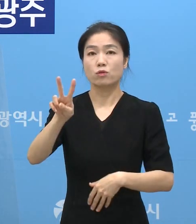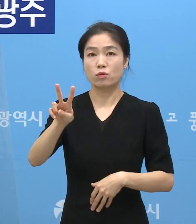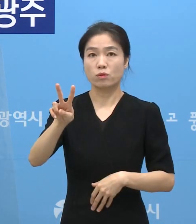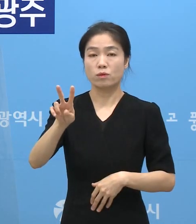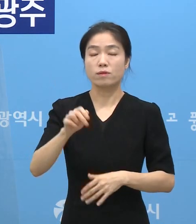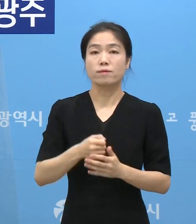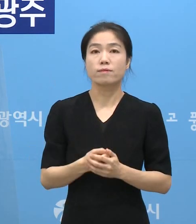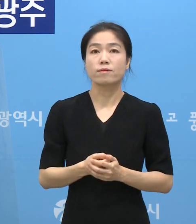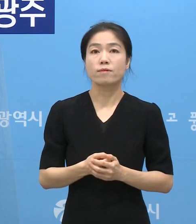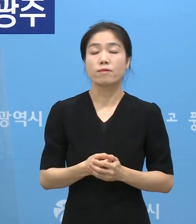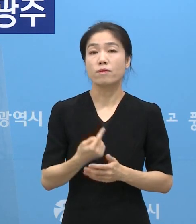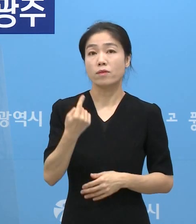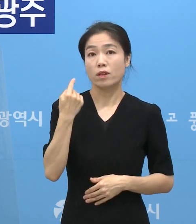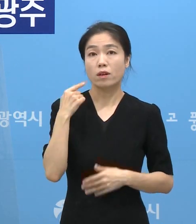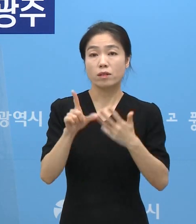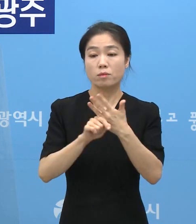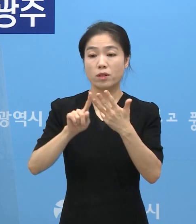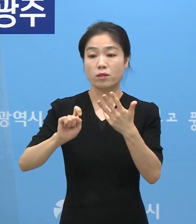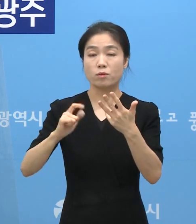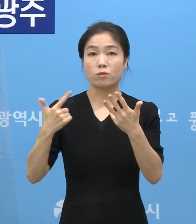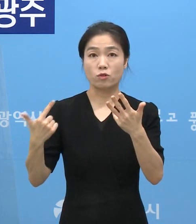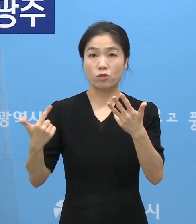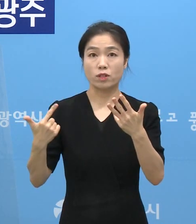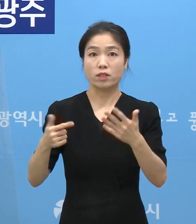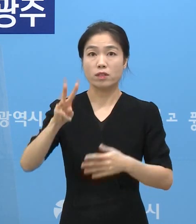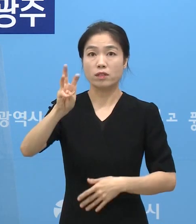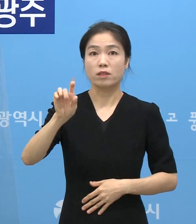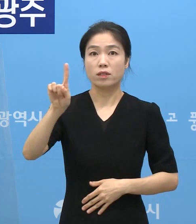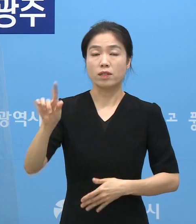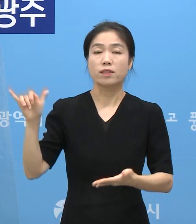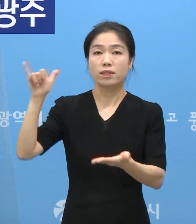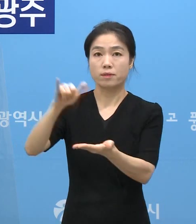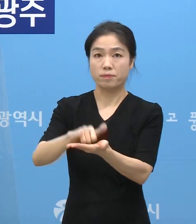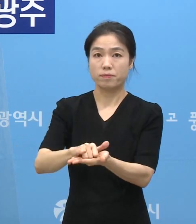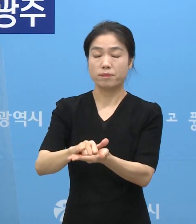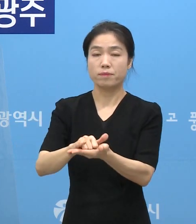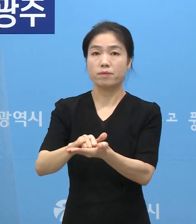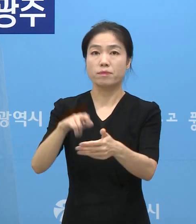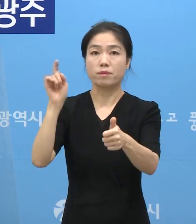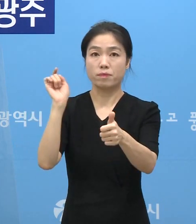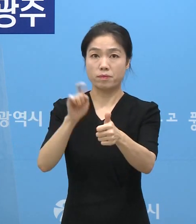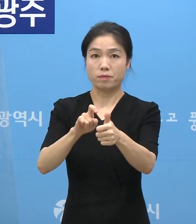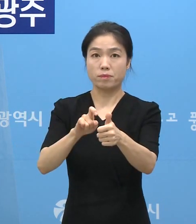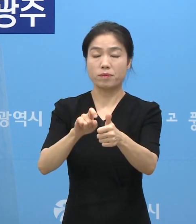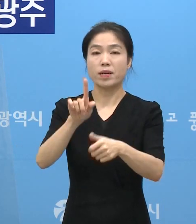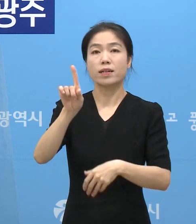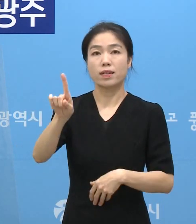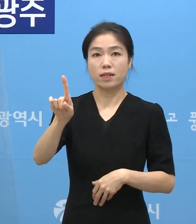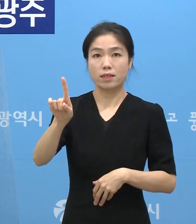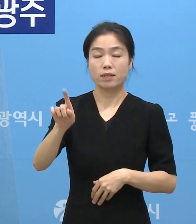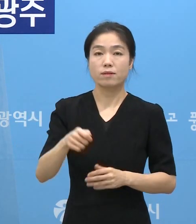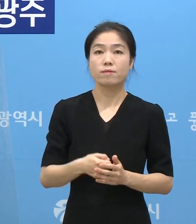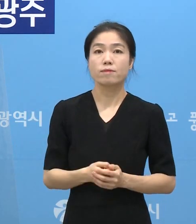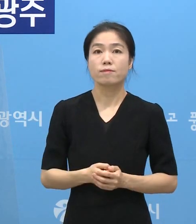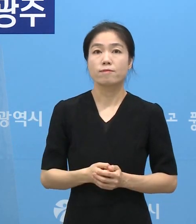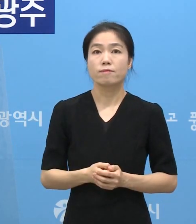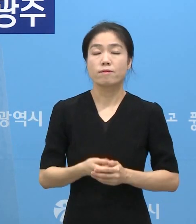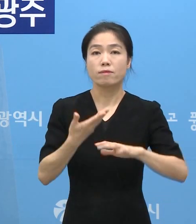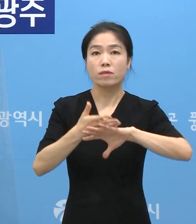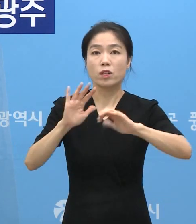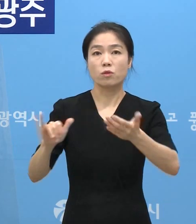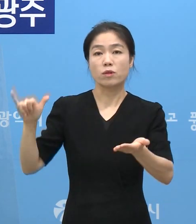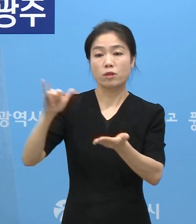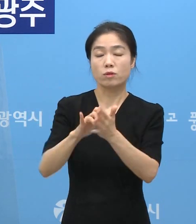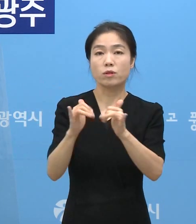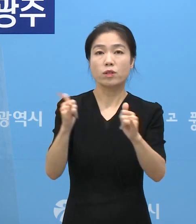어제 16일에는 31명이 입국해서 확진자는 1명입니다. 해외입국자